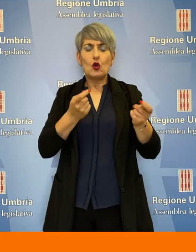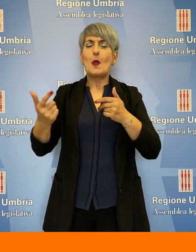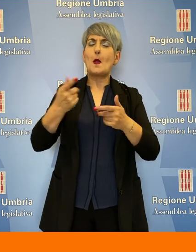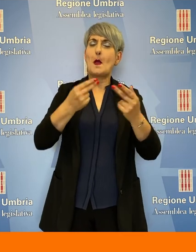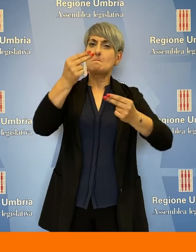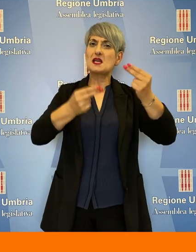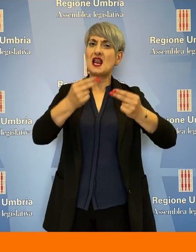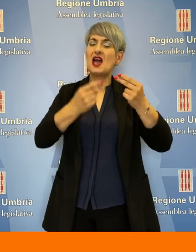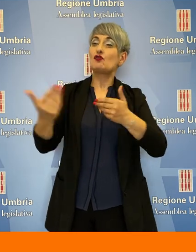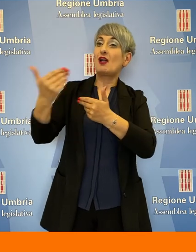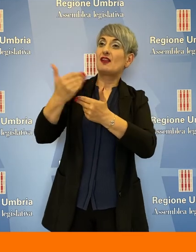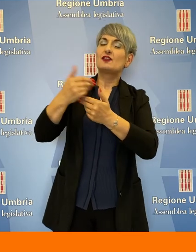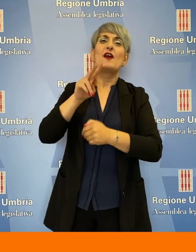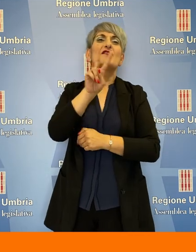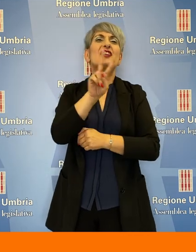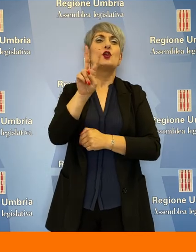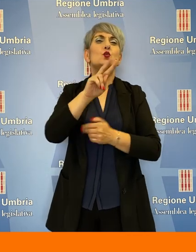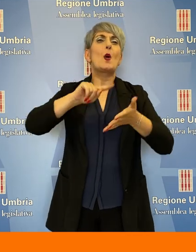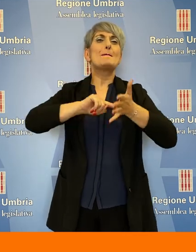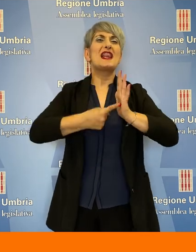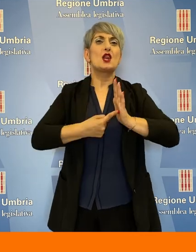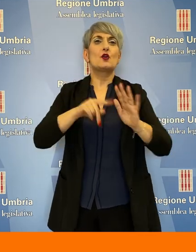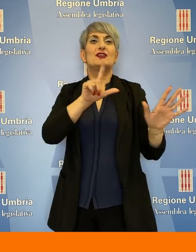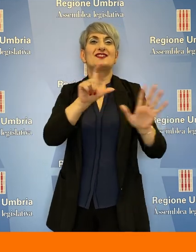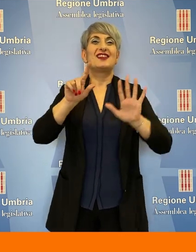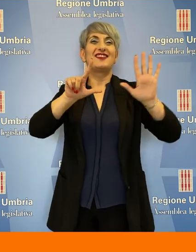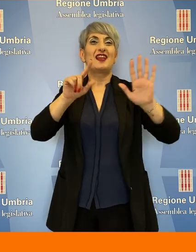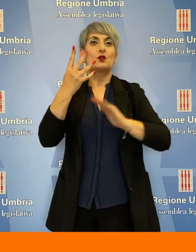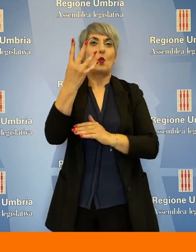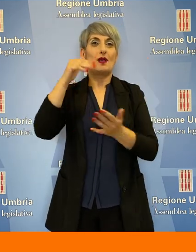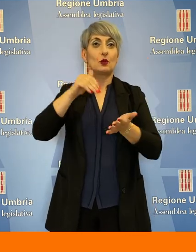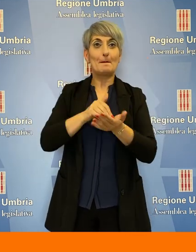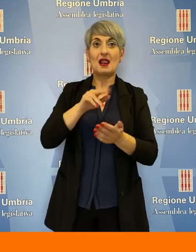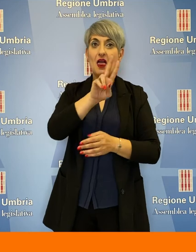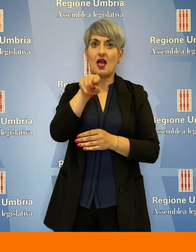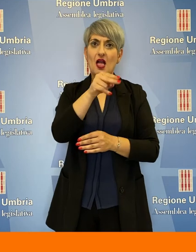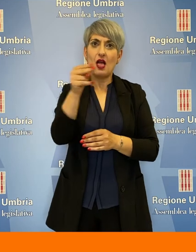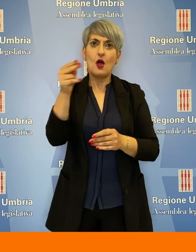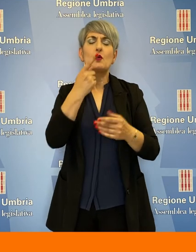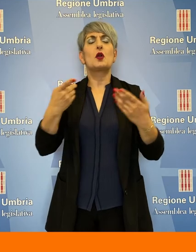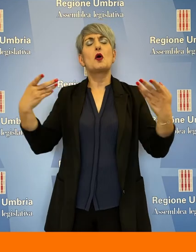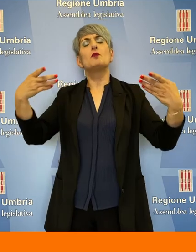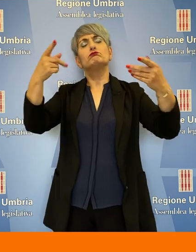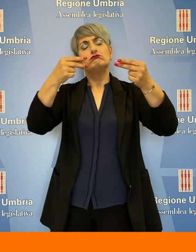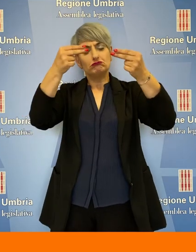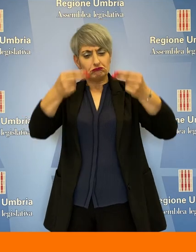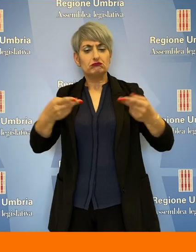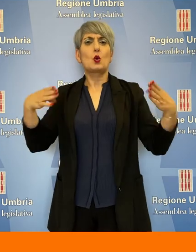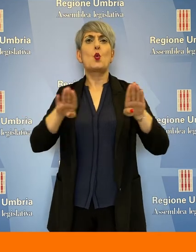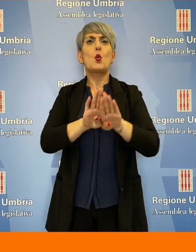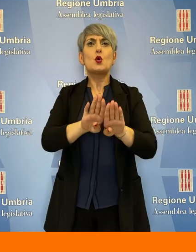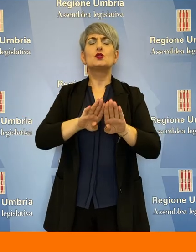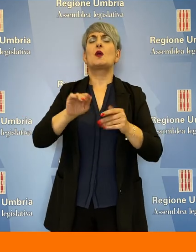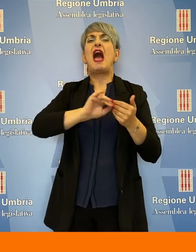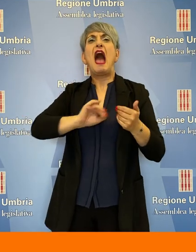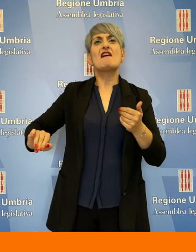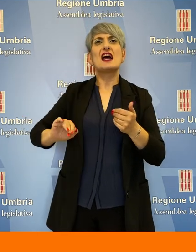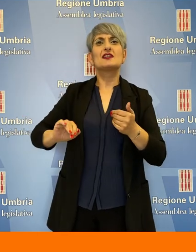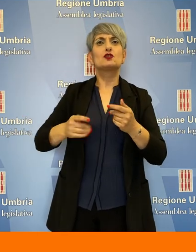entrate complessive di 22.774.000 euro si chiude con un avanzo di amministrazione di 6